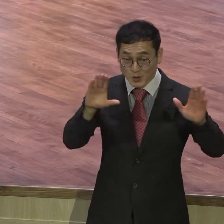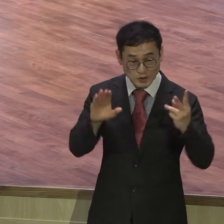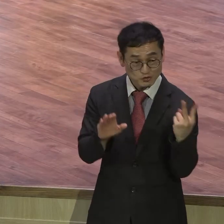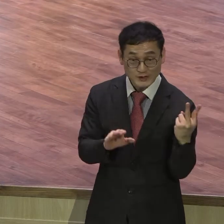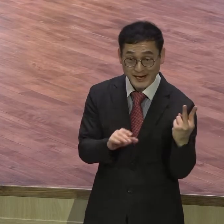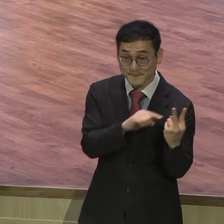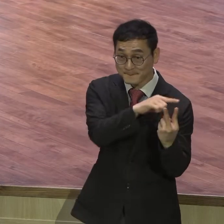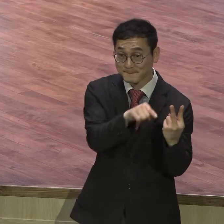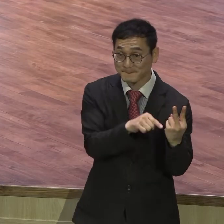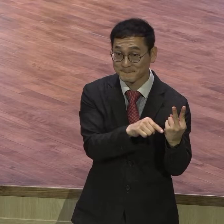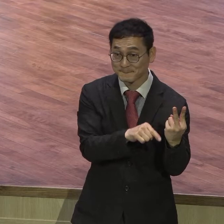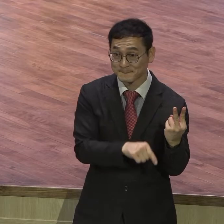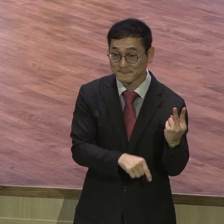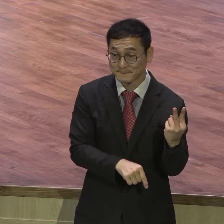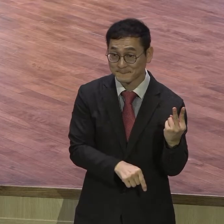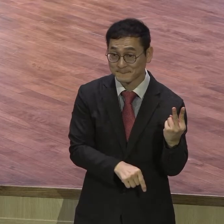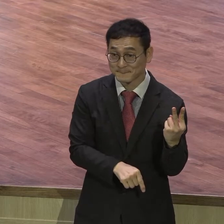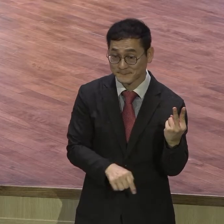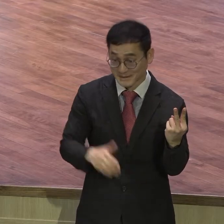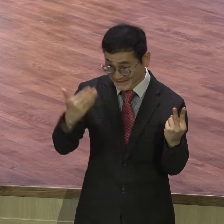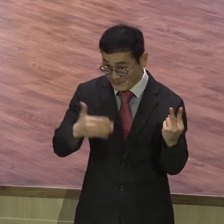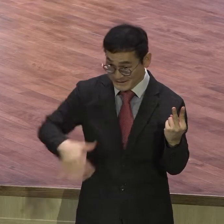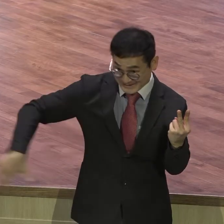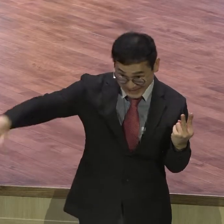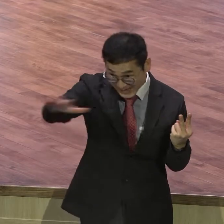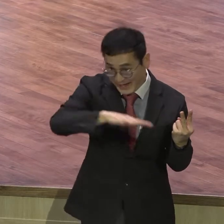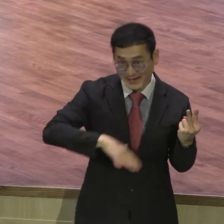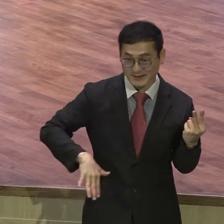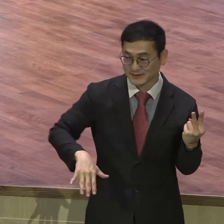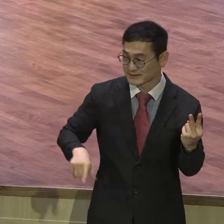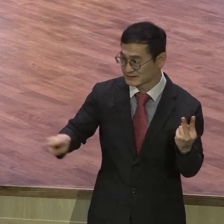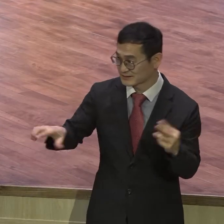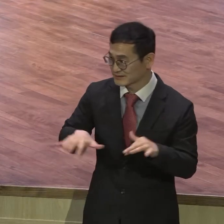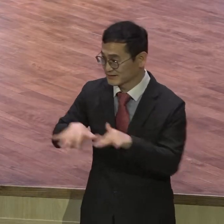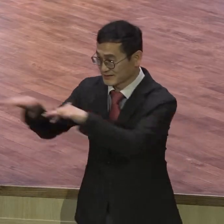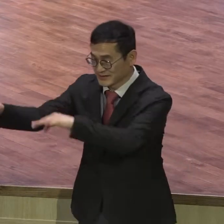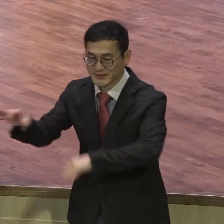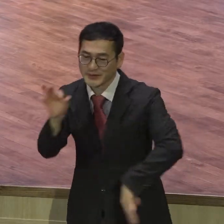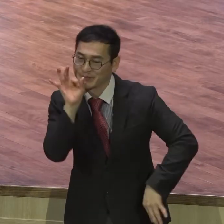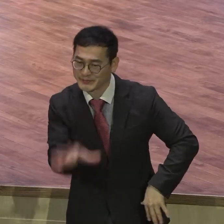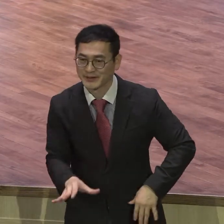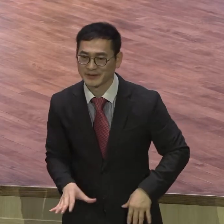출애급 1시대들은 싹 다 광야의 뼈를 묶고 말았습니다.